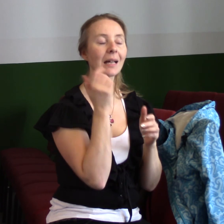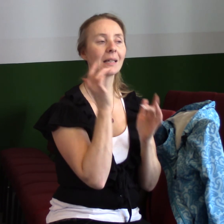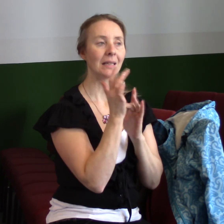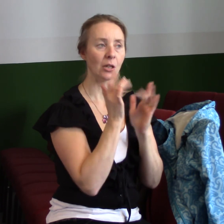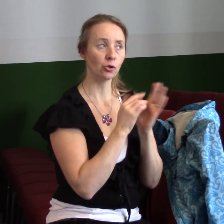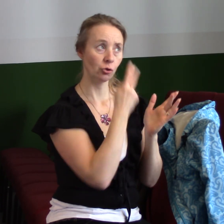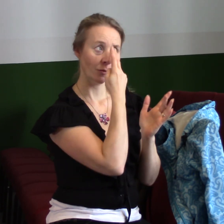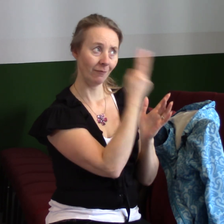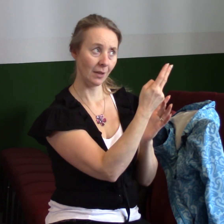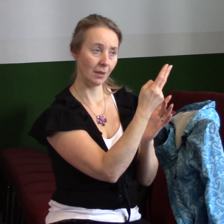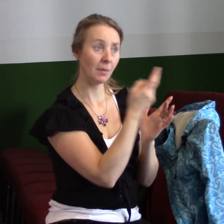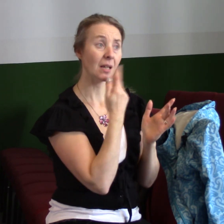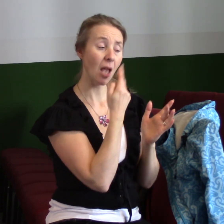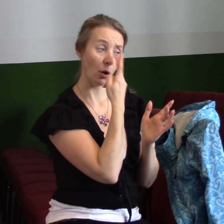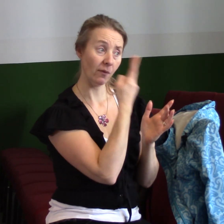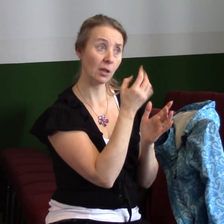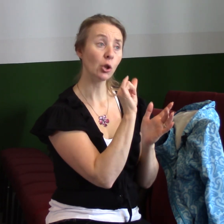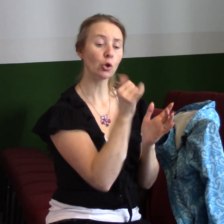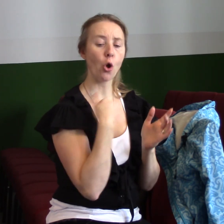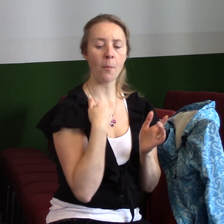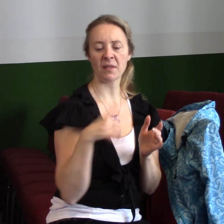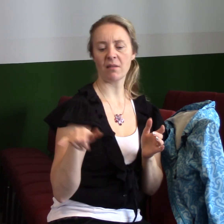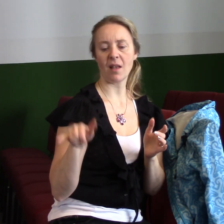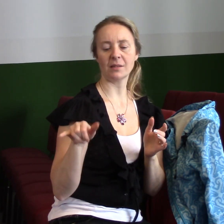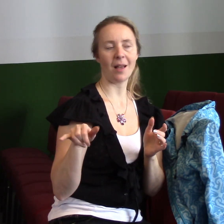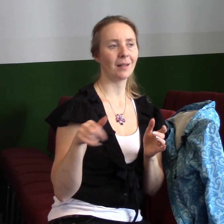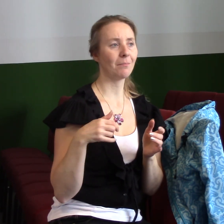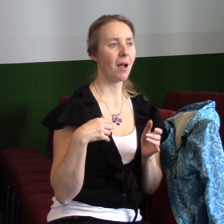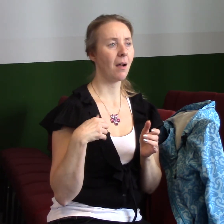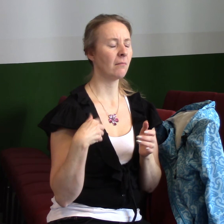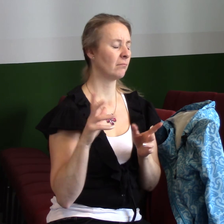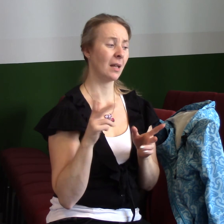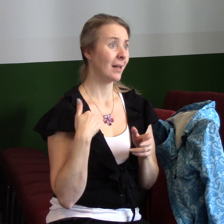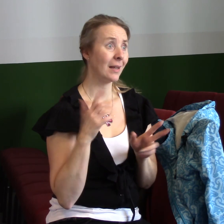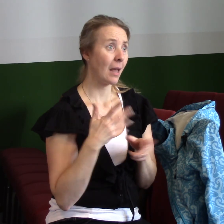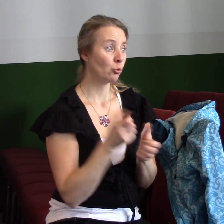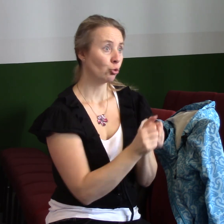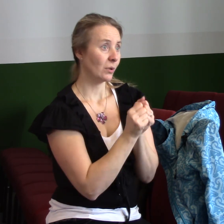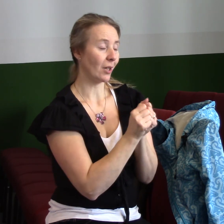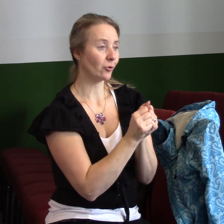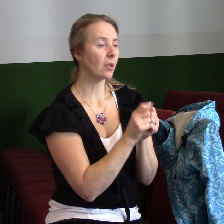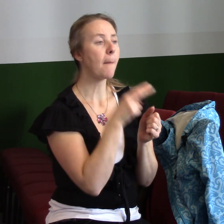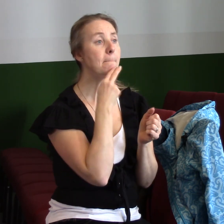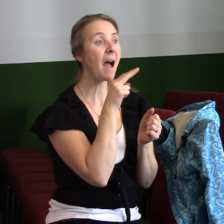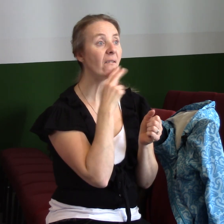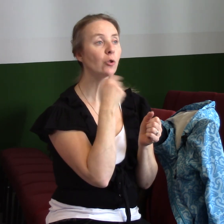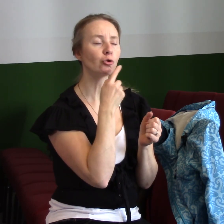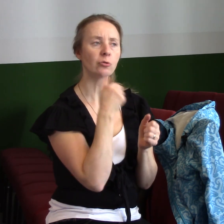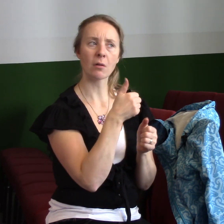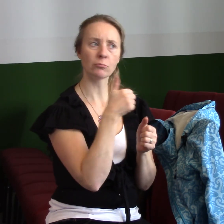Jestli vidíš Ježíše, jako někoho, kdo se o tebe nezajímá, tak se nemáš čeho držet. Ale Pavel tady říká velmi jasně, posilněte